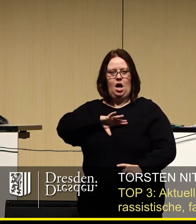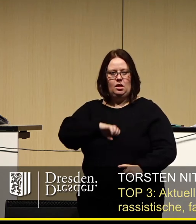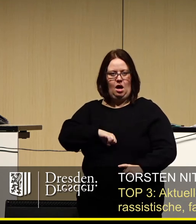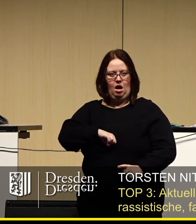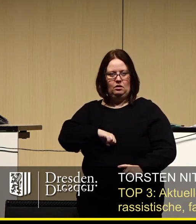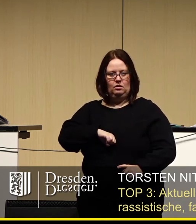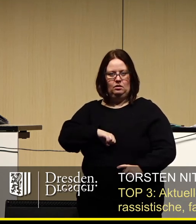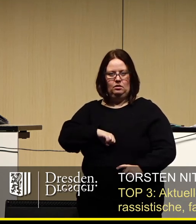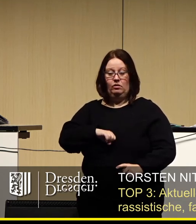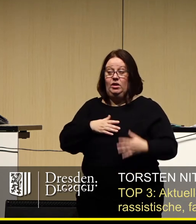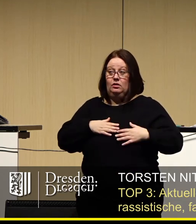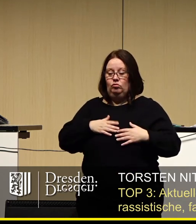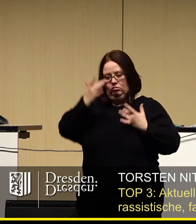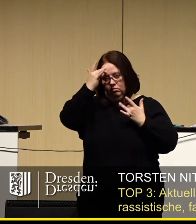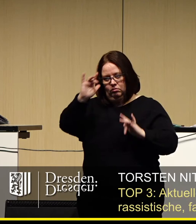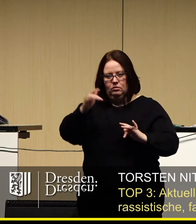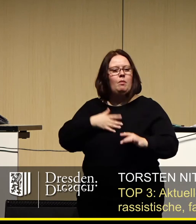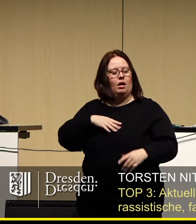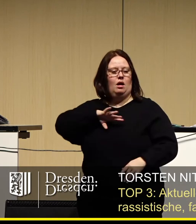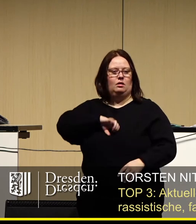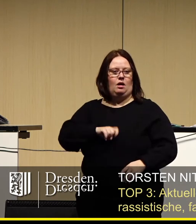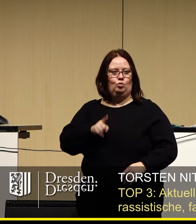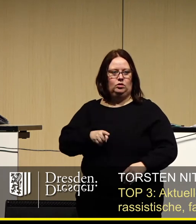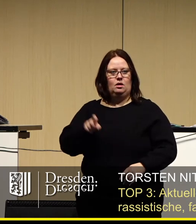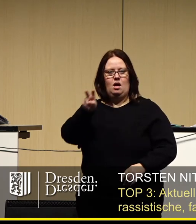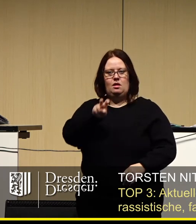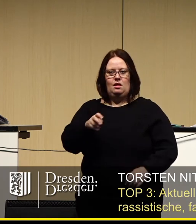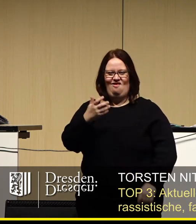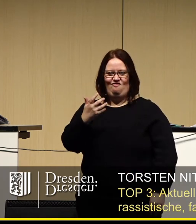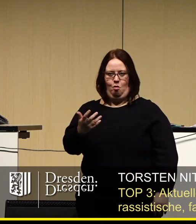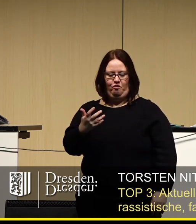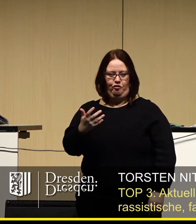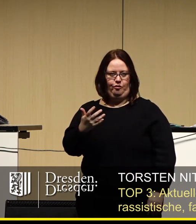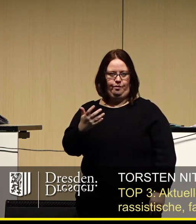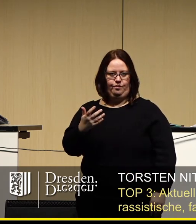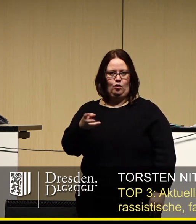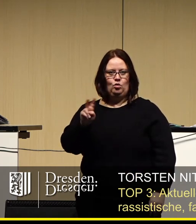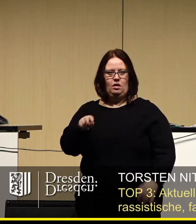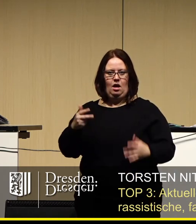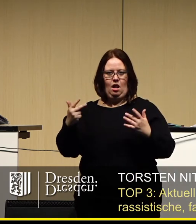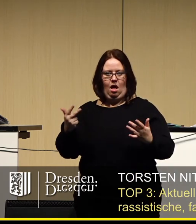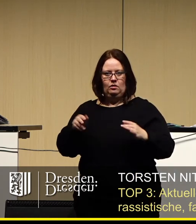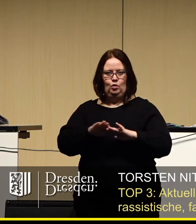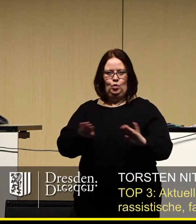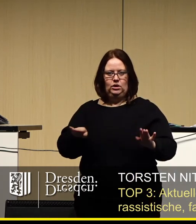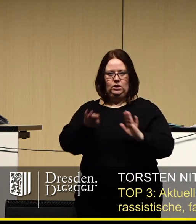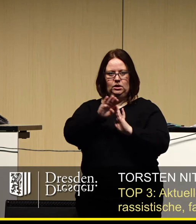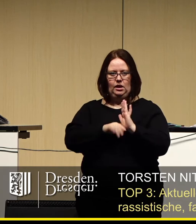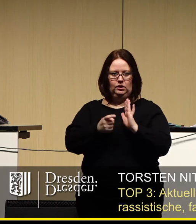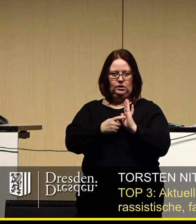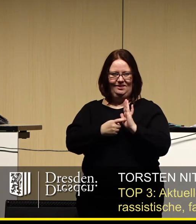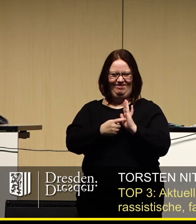in keinster Weise zustimmen. Artikel 5 und Artikel 8 des Grundgesetzes